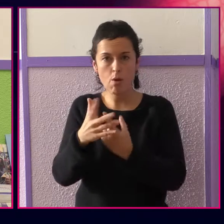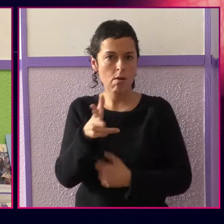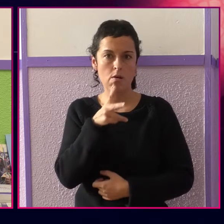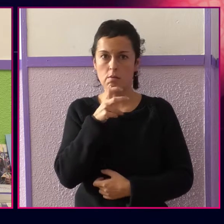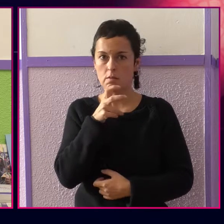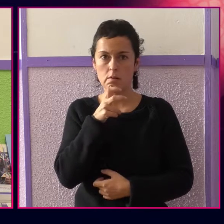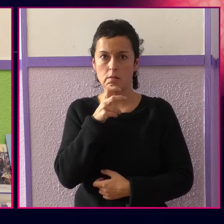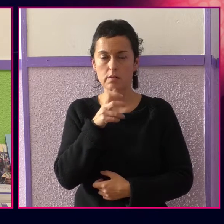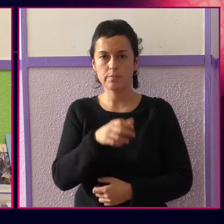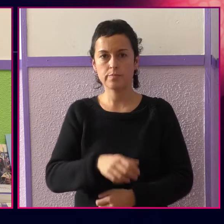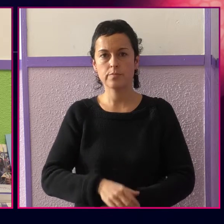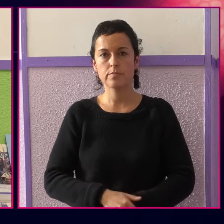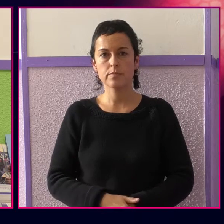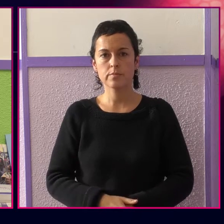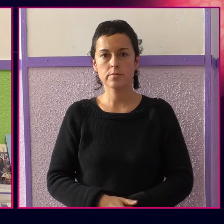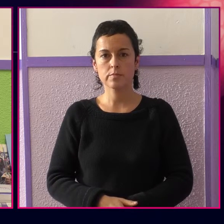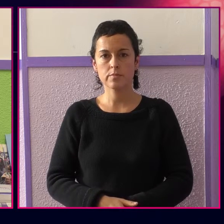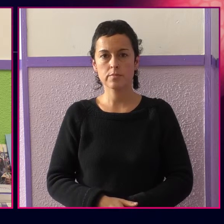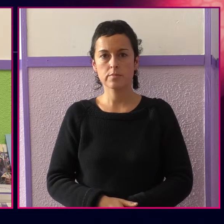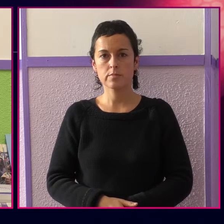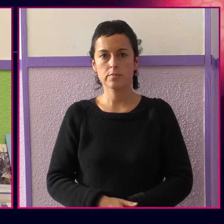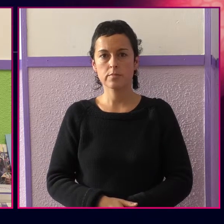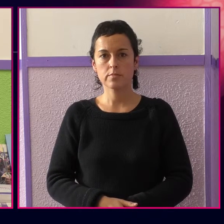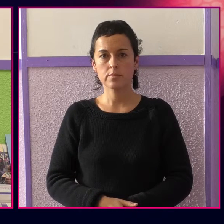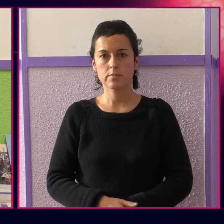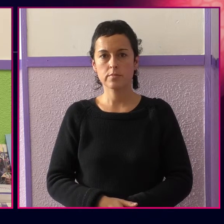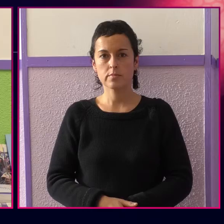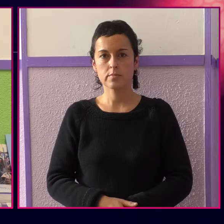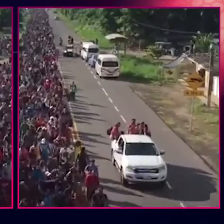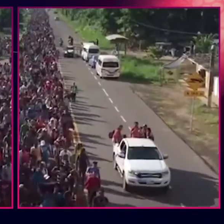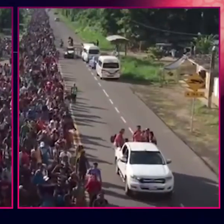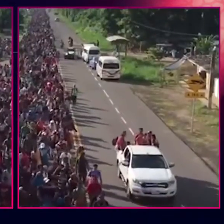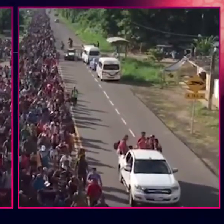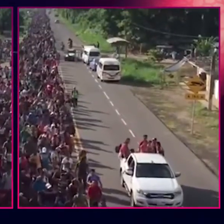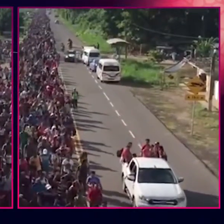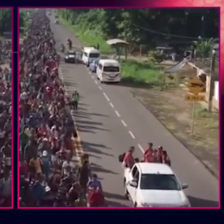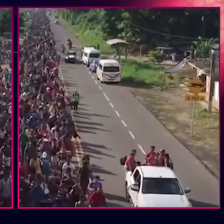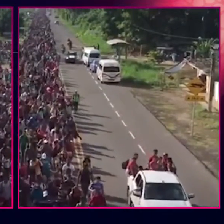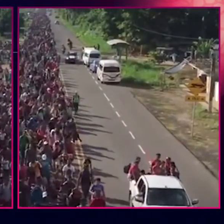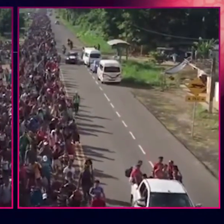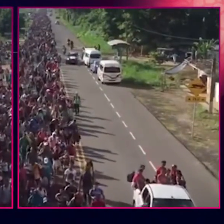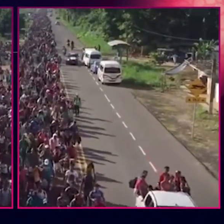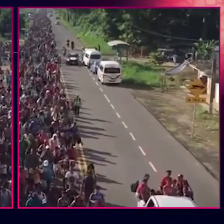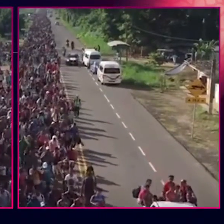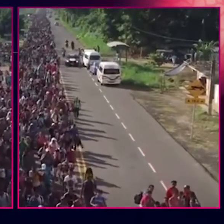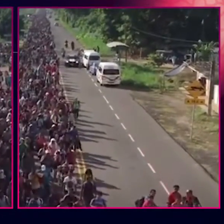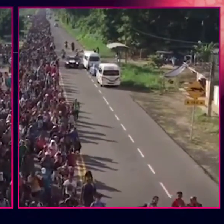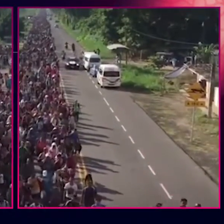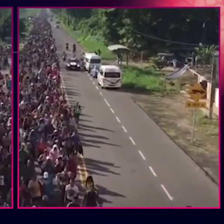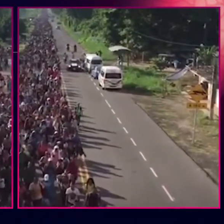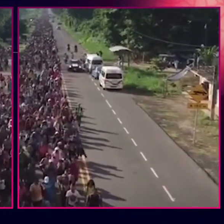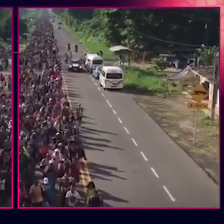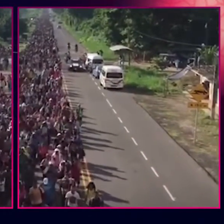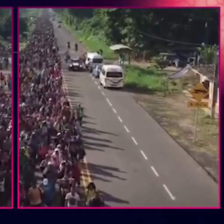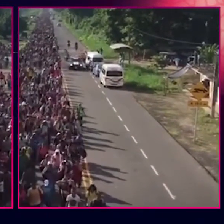pesadilla en la que se han convertido sus países de origen. No hay sueño, sino pesadilla. Cuando la vida no alcanza ni a la simple